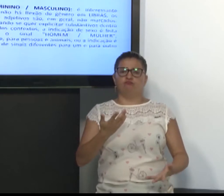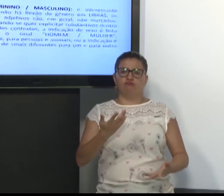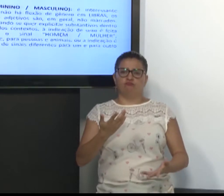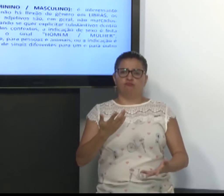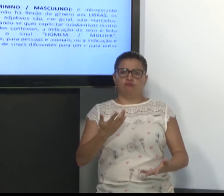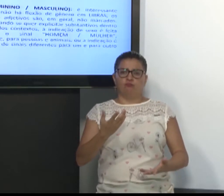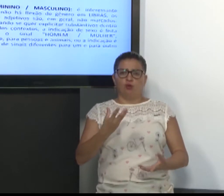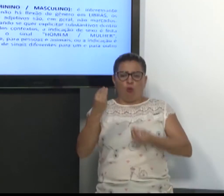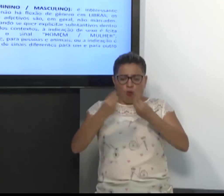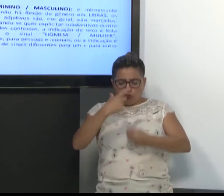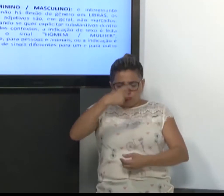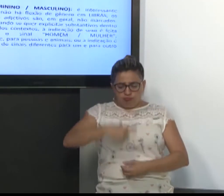Como se vai definir?